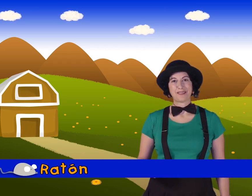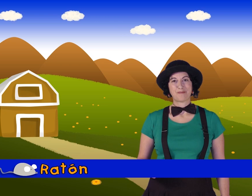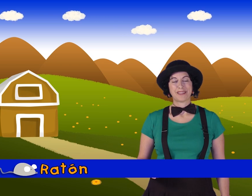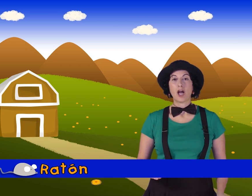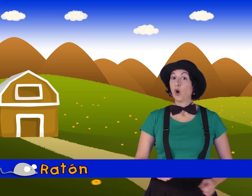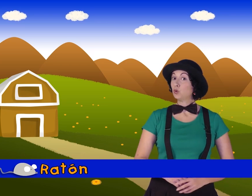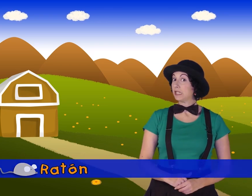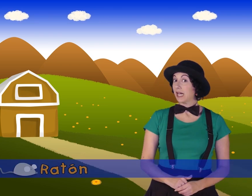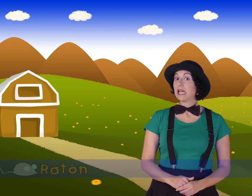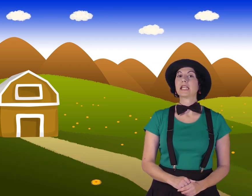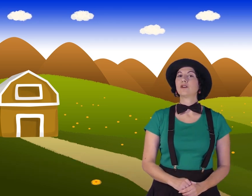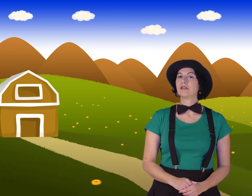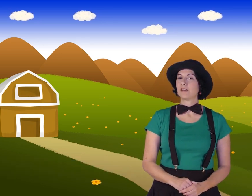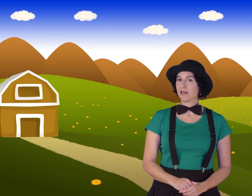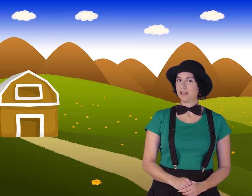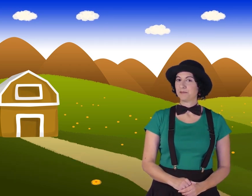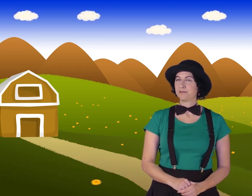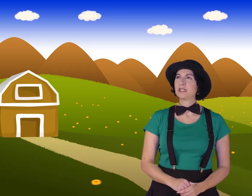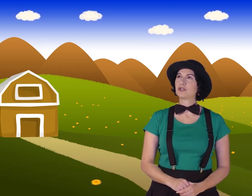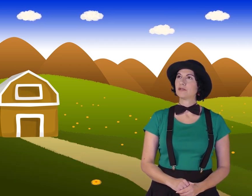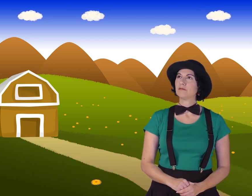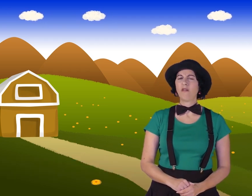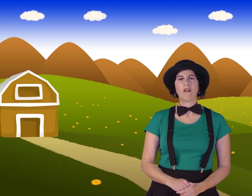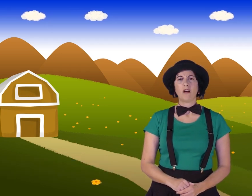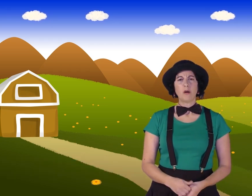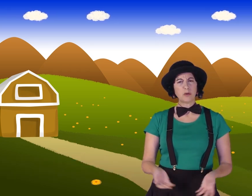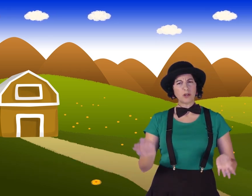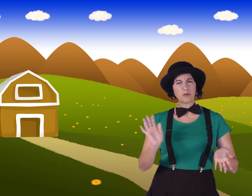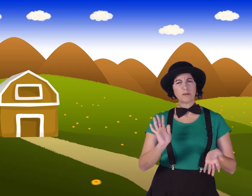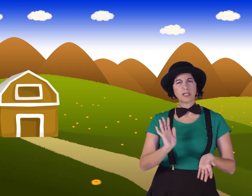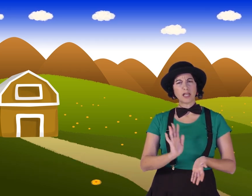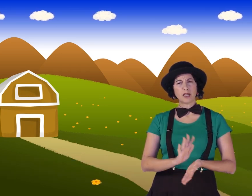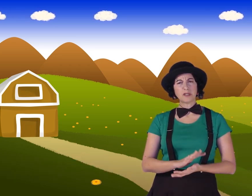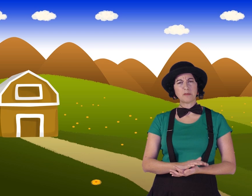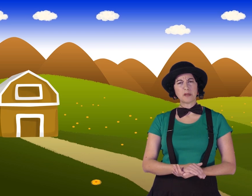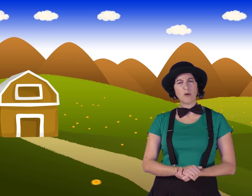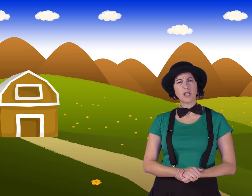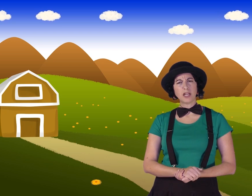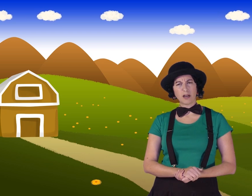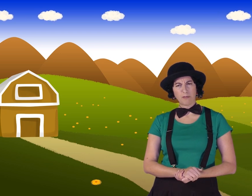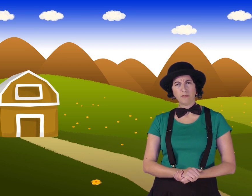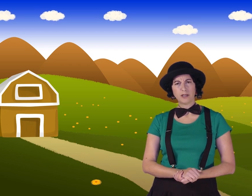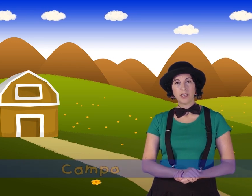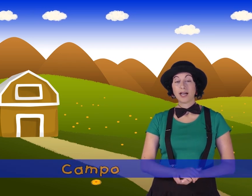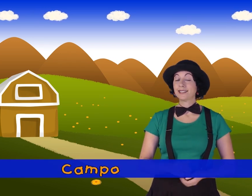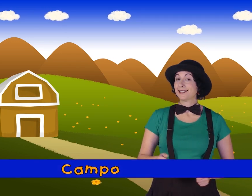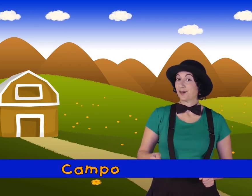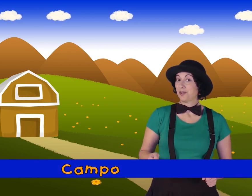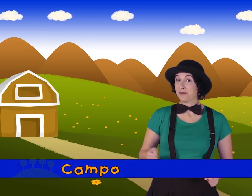Un día el ratón de ciudad pensó, ¿por qué no voy a visitar a mi primo, el del campo? Así que se cogió una